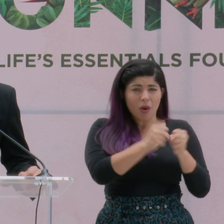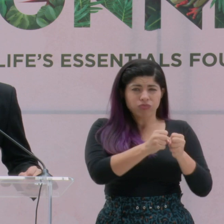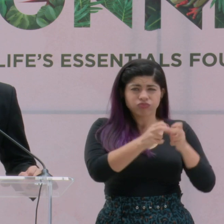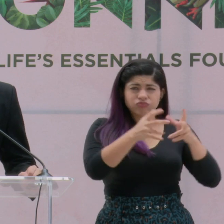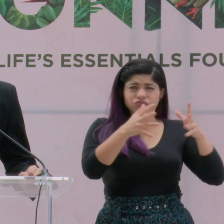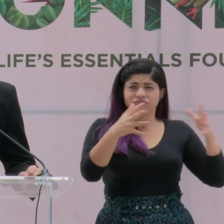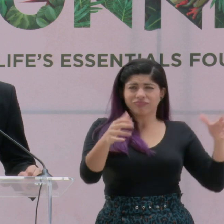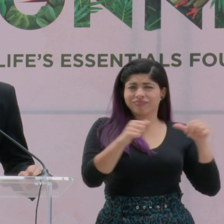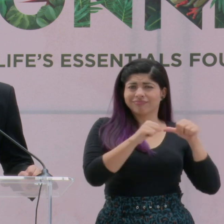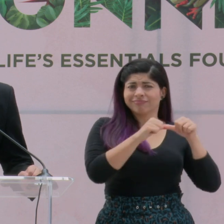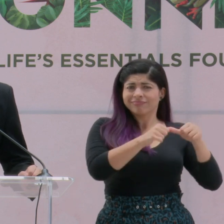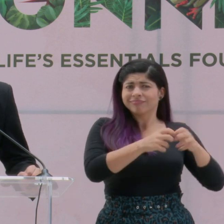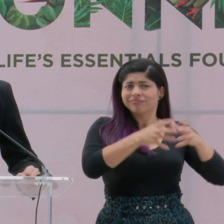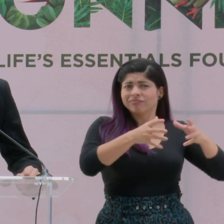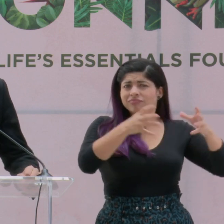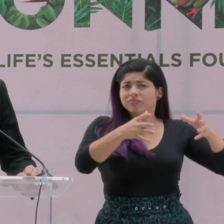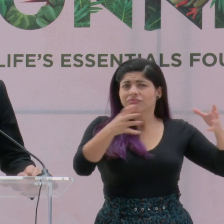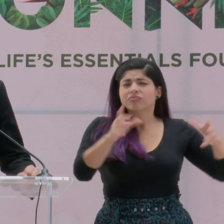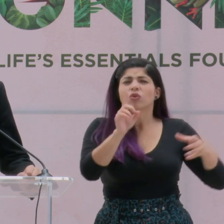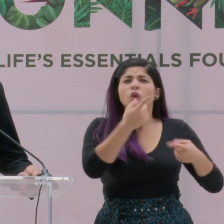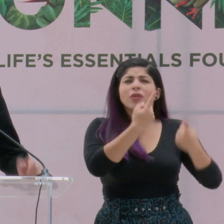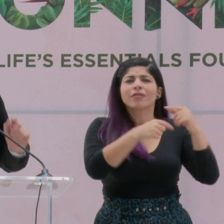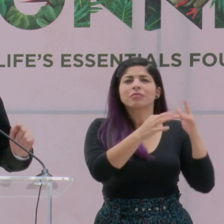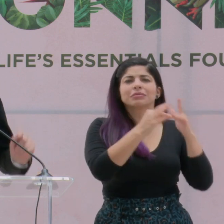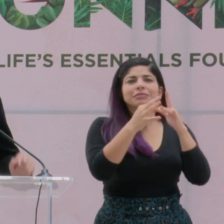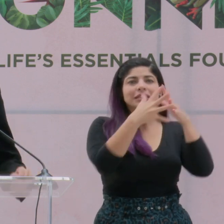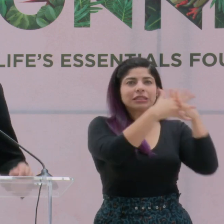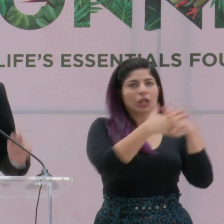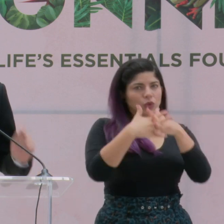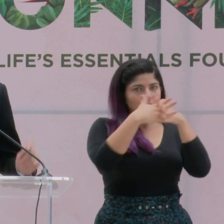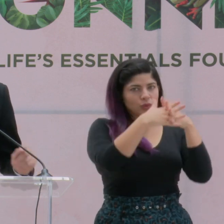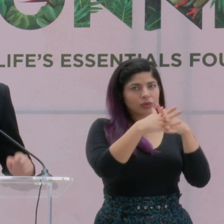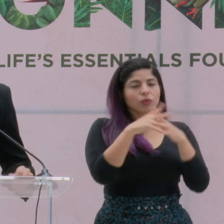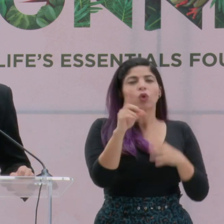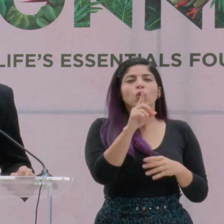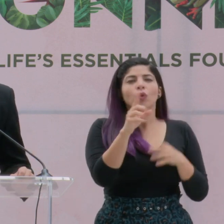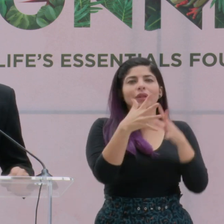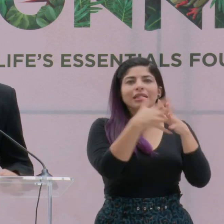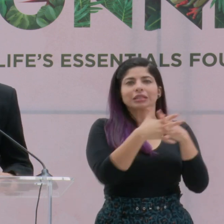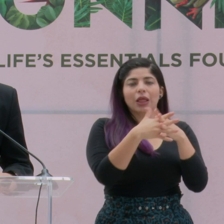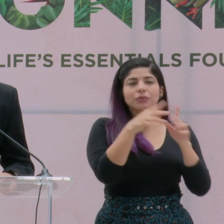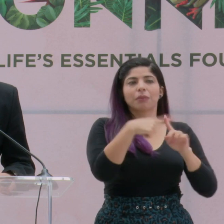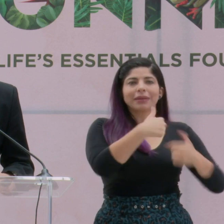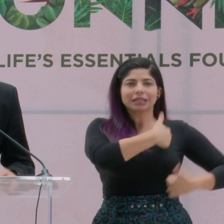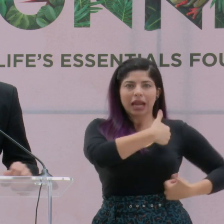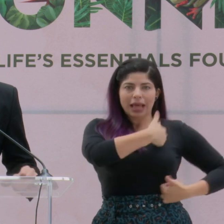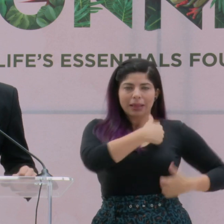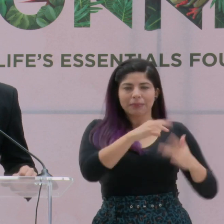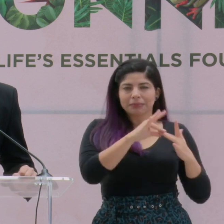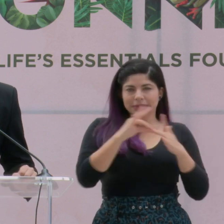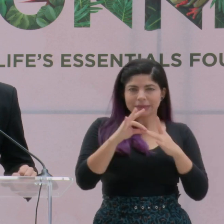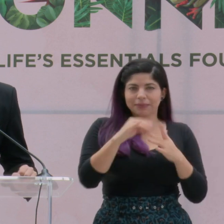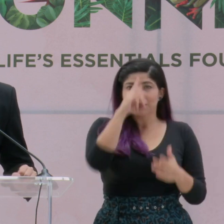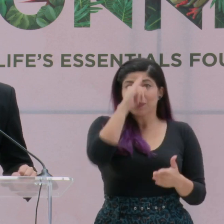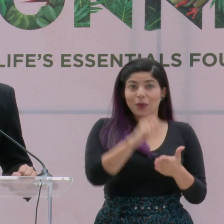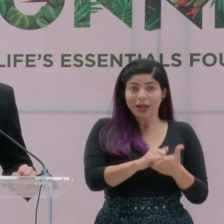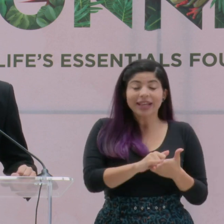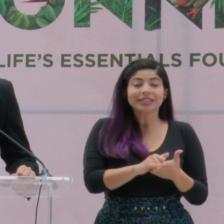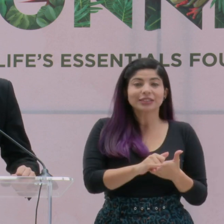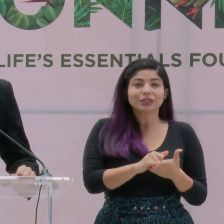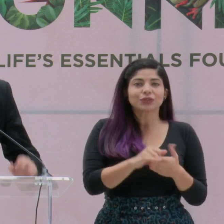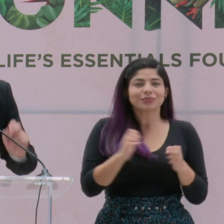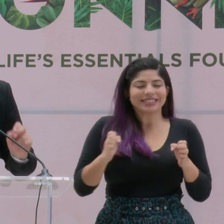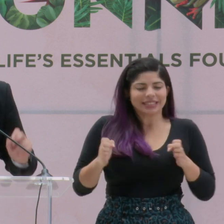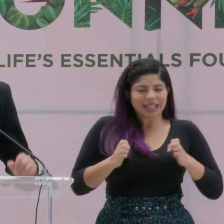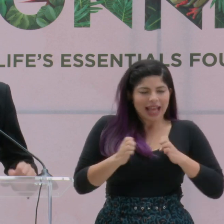manera continua y provienen del mercado norteamericano, concretamente de Estados Unidos y Canadá. Es por esta razón que la gestión